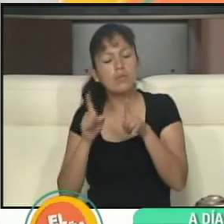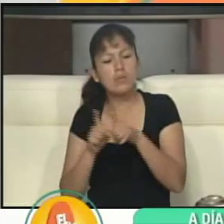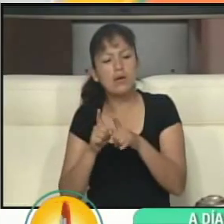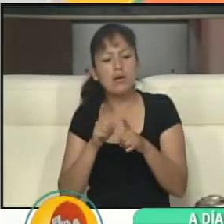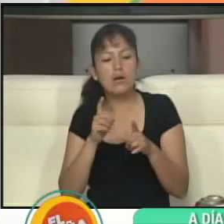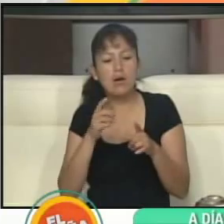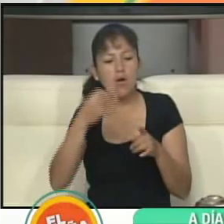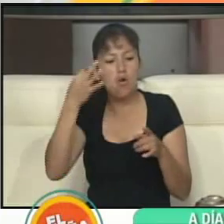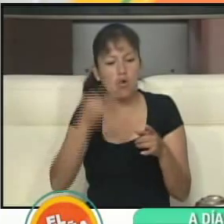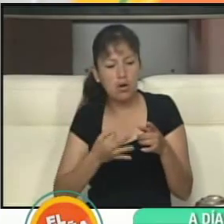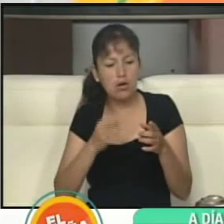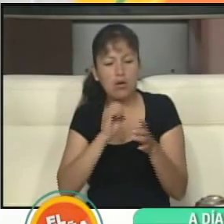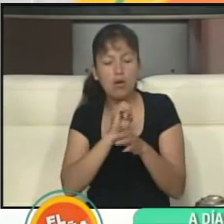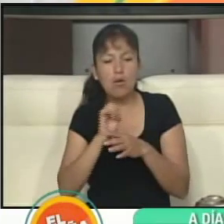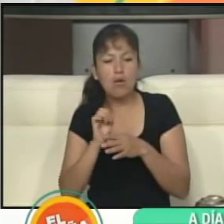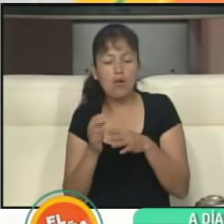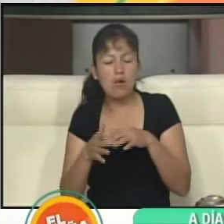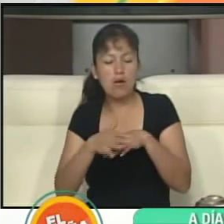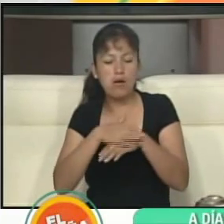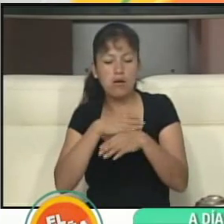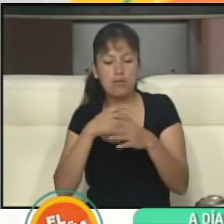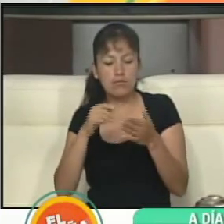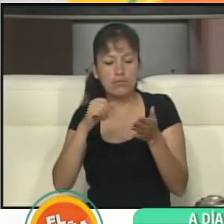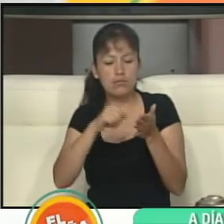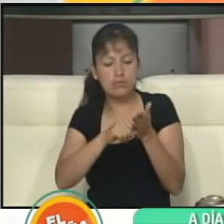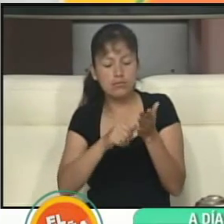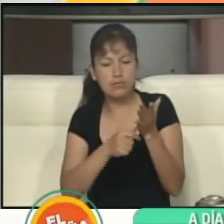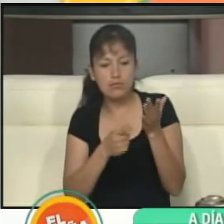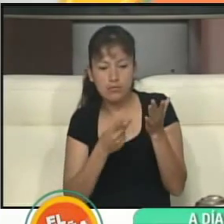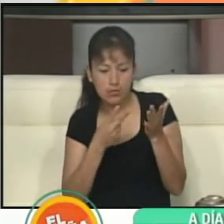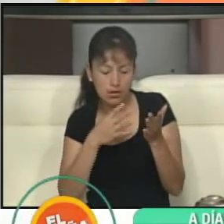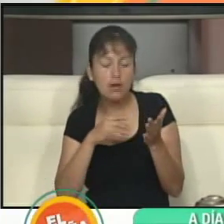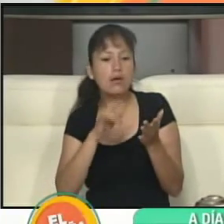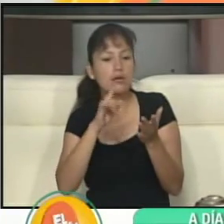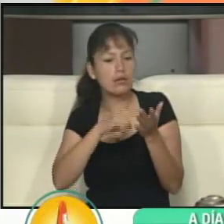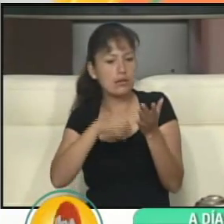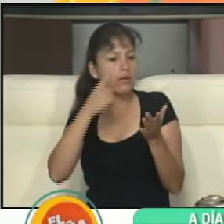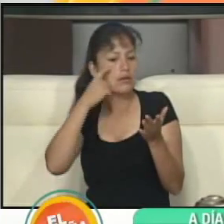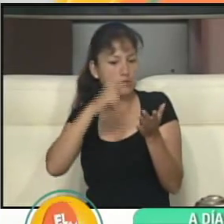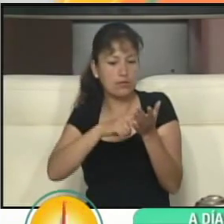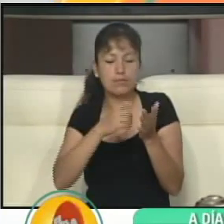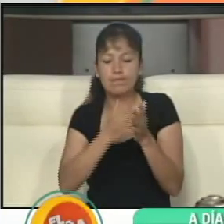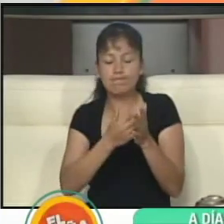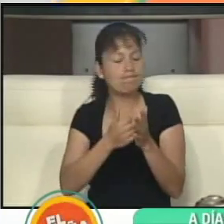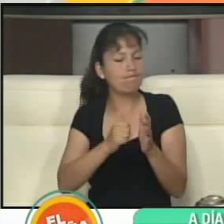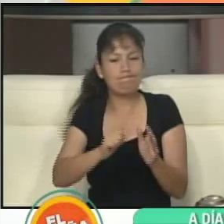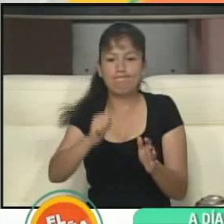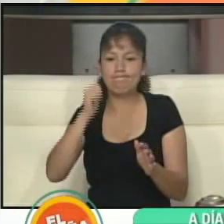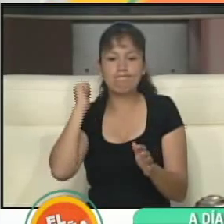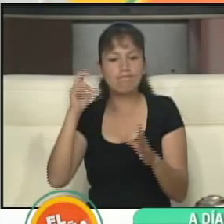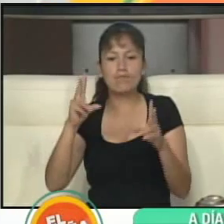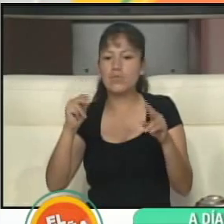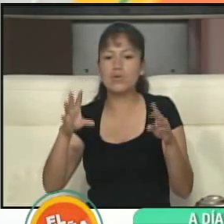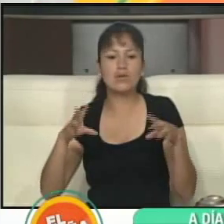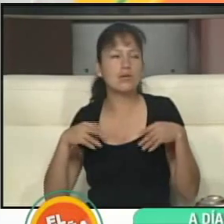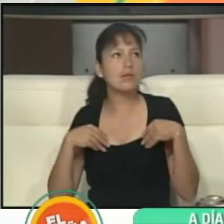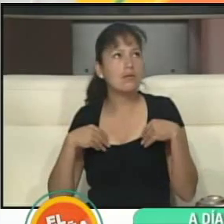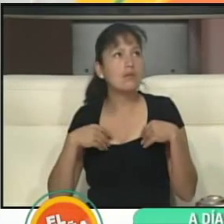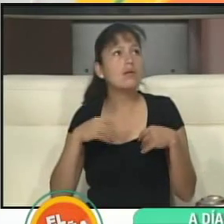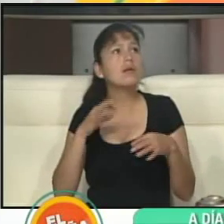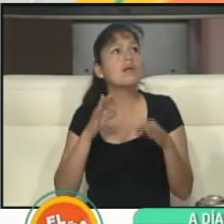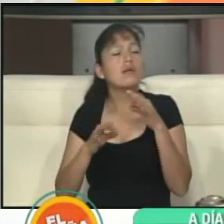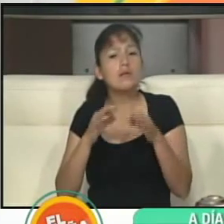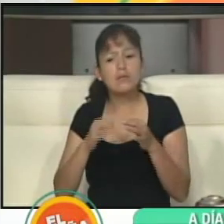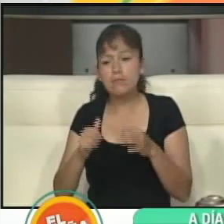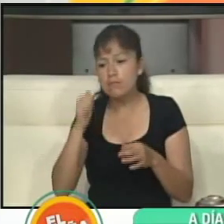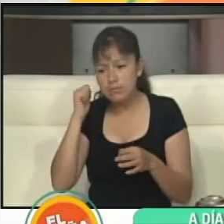mancha o que esté alterando lo que es la imagen del señor elector, entonces ahí sí se va a tener que rechazar. Si me rechazan, saco la